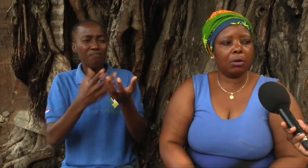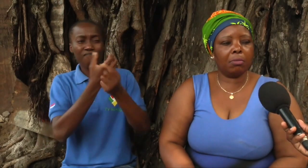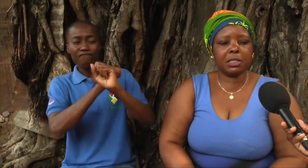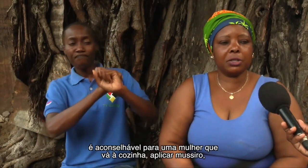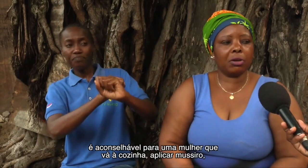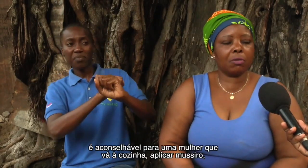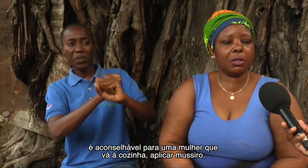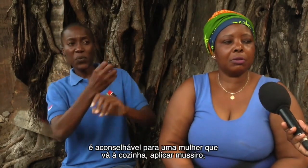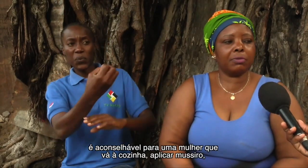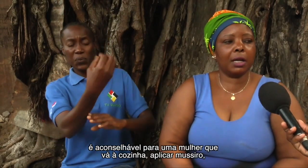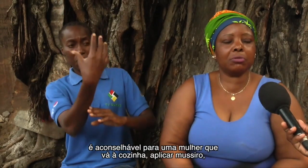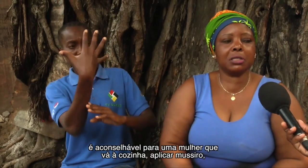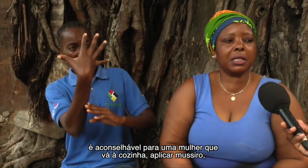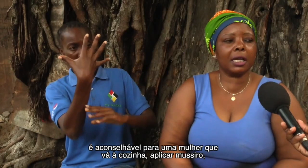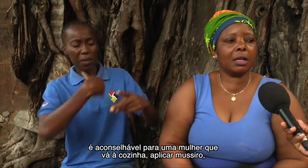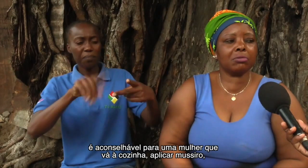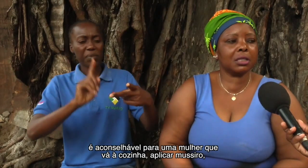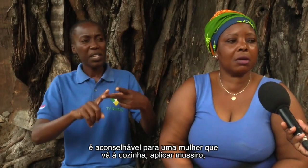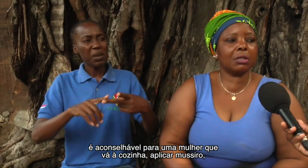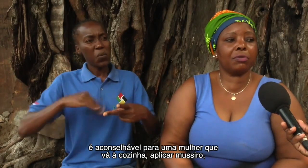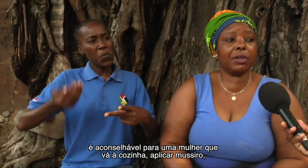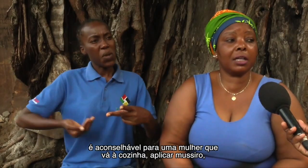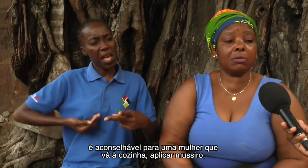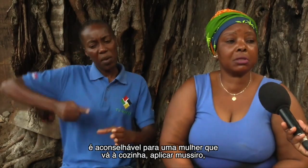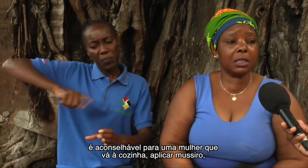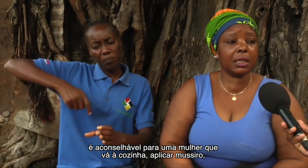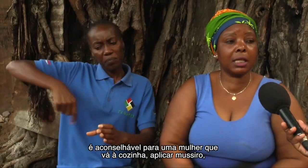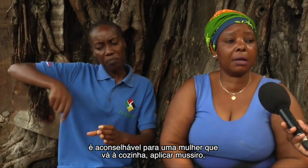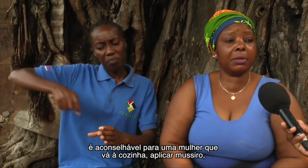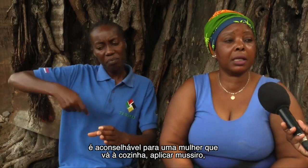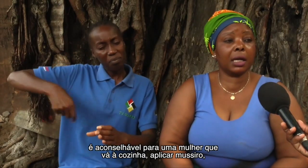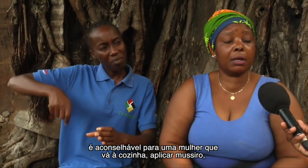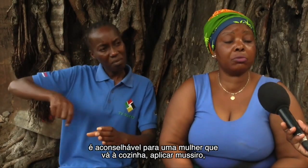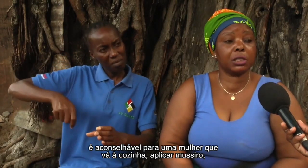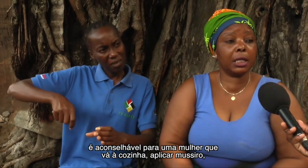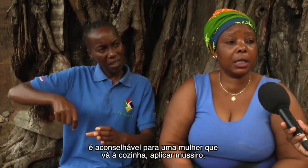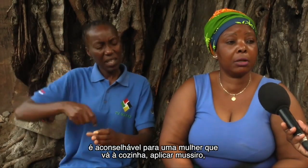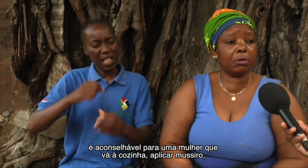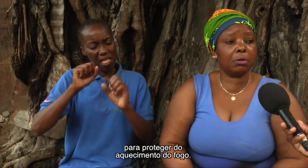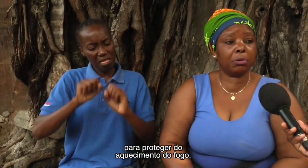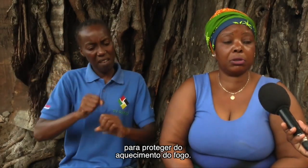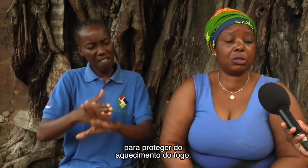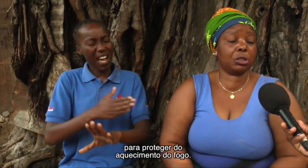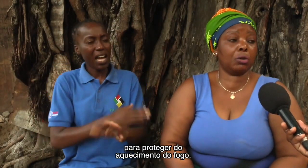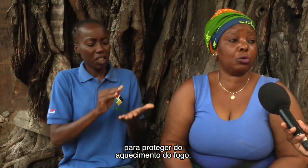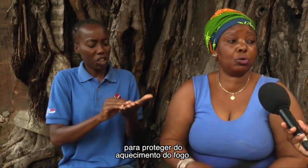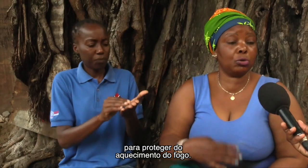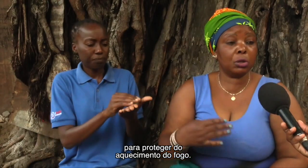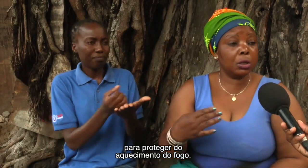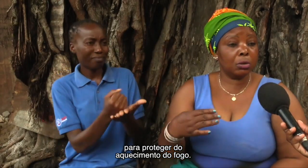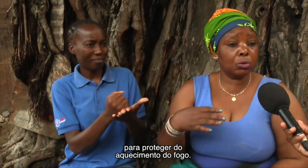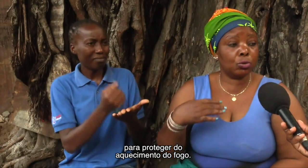Uma senhora, quando vai cozinhar na cozinha, quando fica na cozinha, tem que aplicar o Muciro, proteja